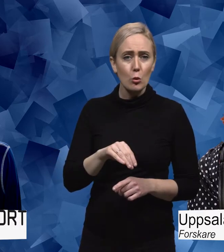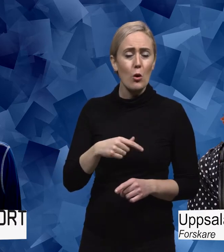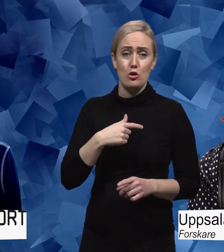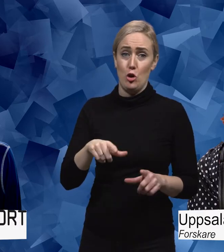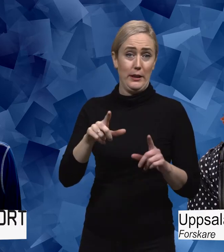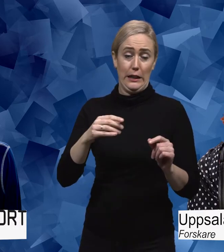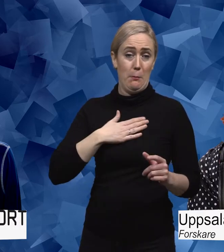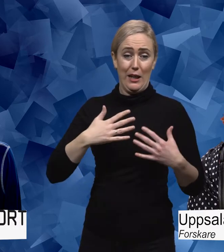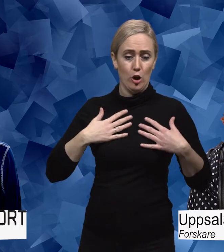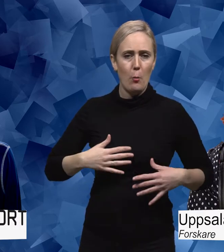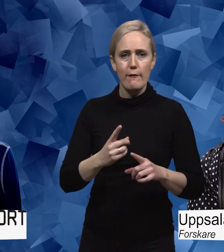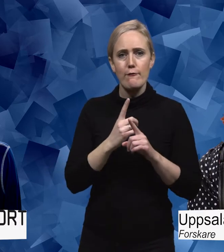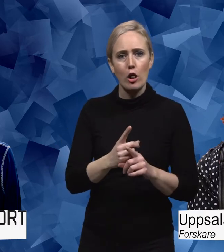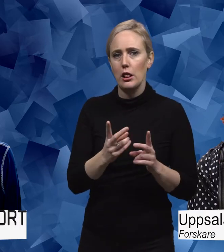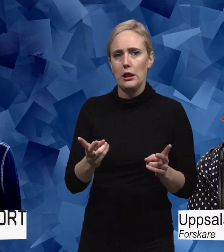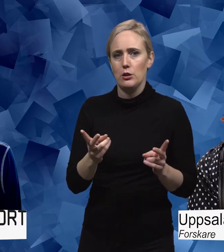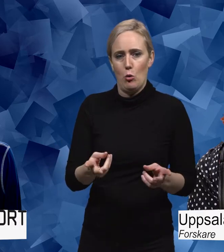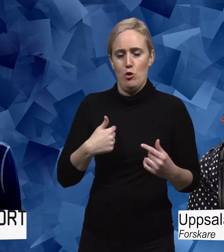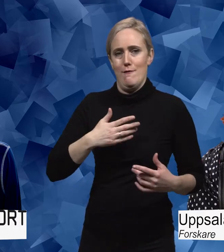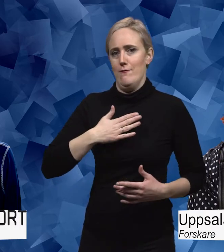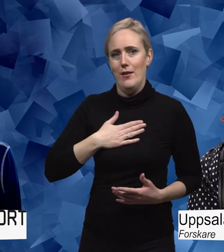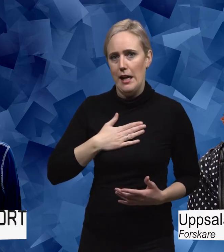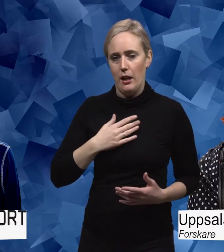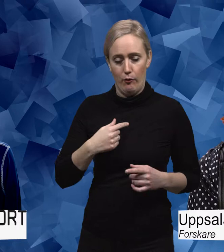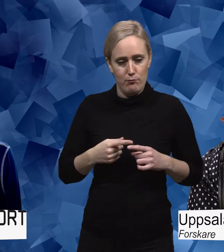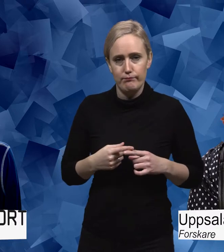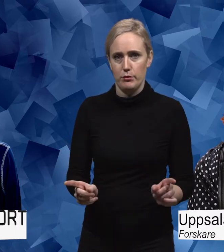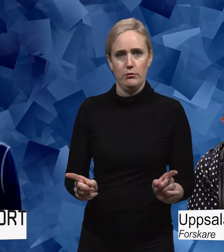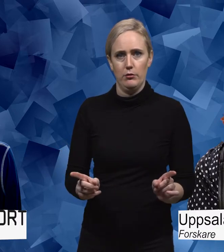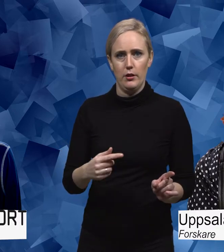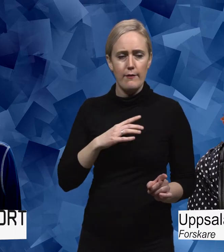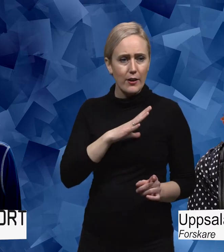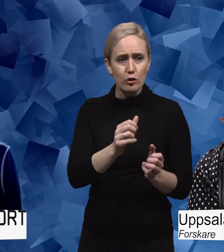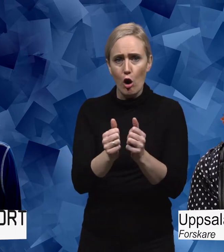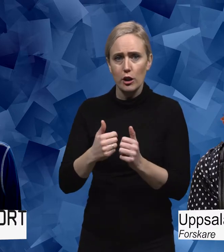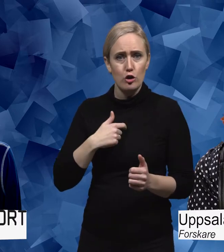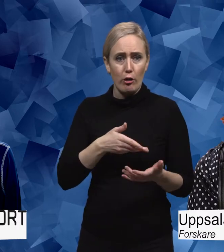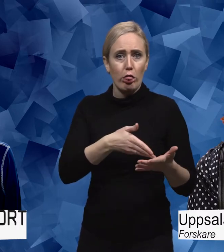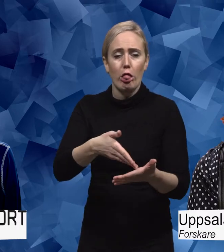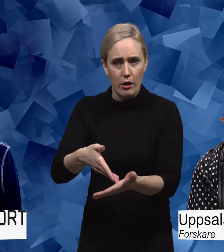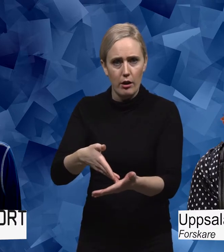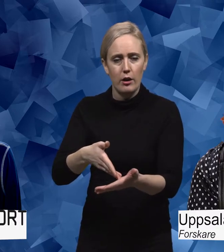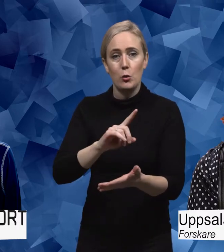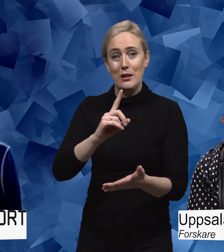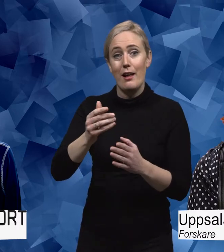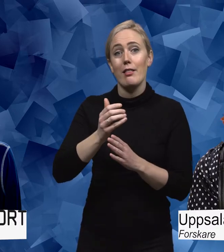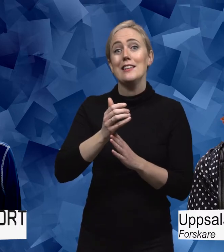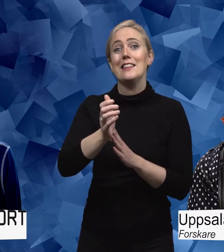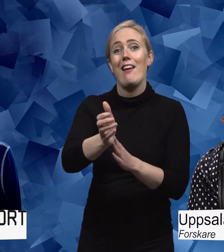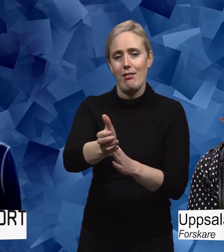gjorde som jag bad den. Det var saker som jag inte kunde göra. det skulle långt senare visa sig att jag hade då redan